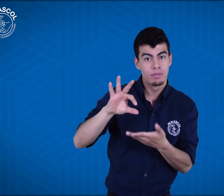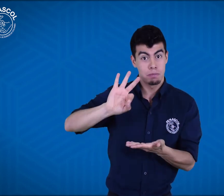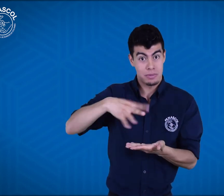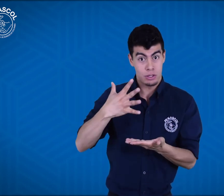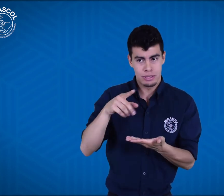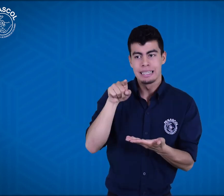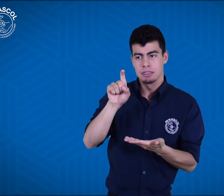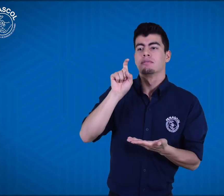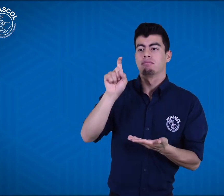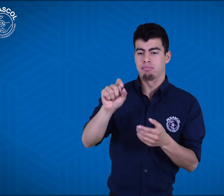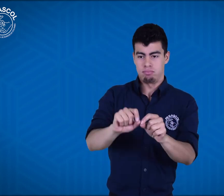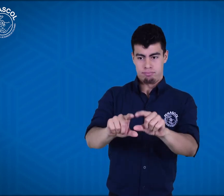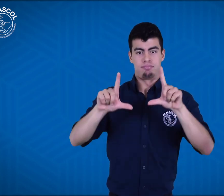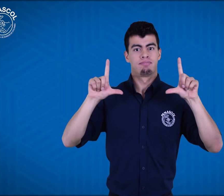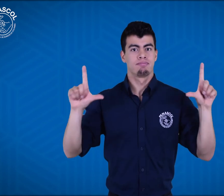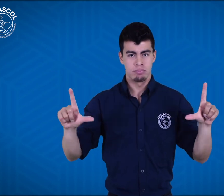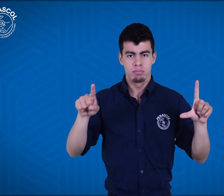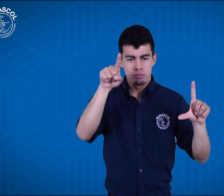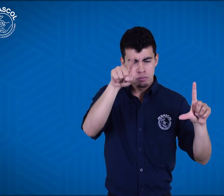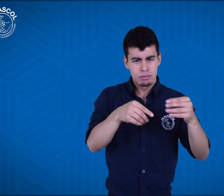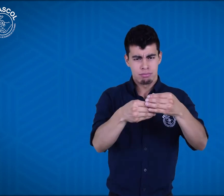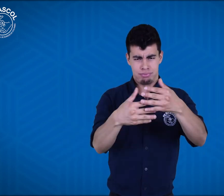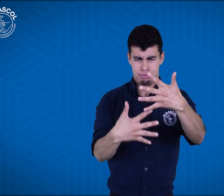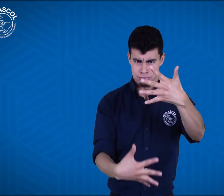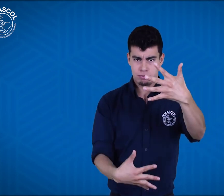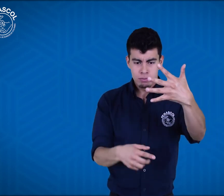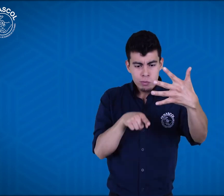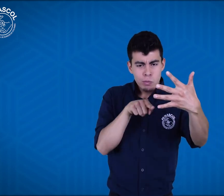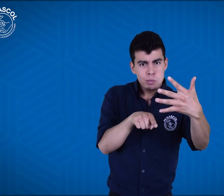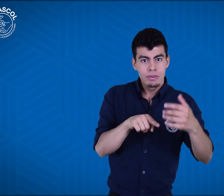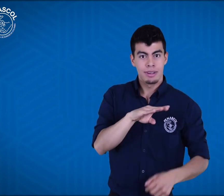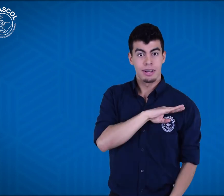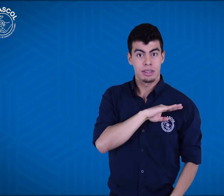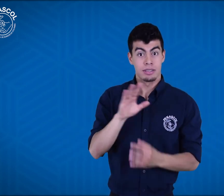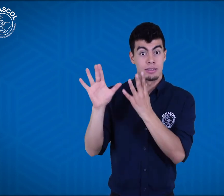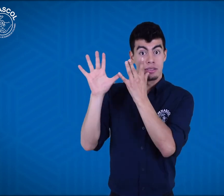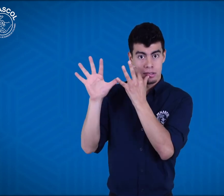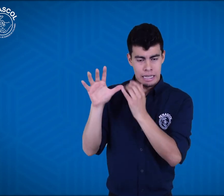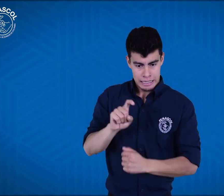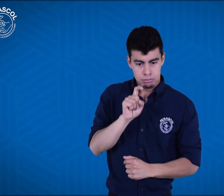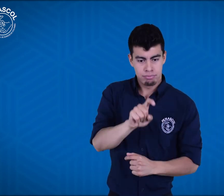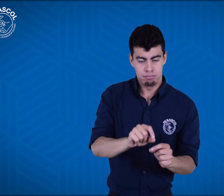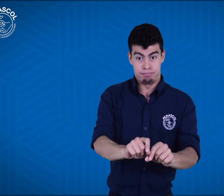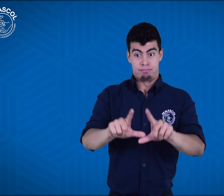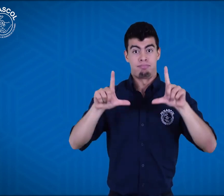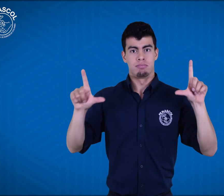selecciona Servir. Te aparecerá un listado. Busca la alcaldía de Itagüí y allí